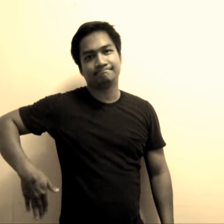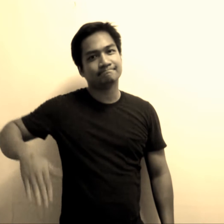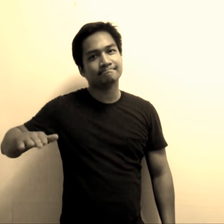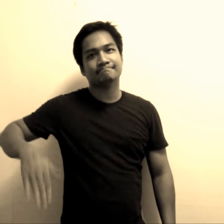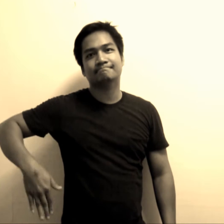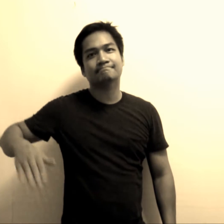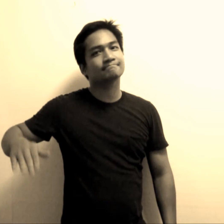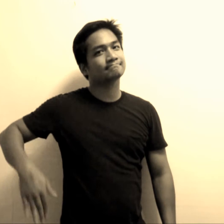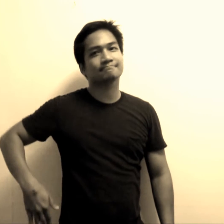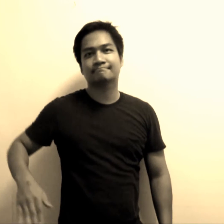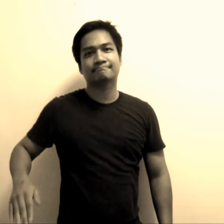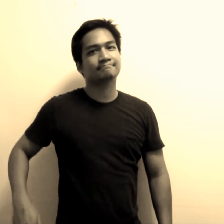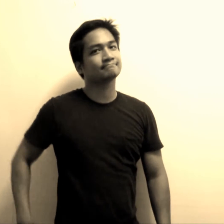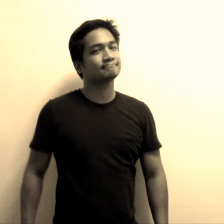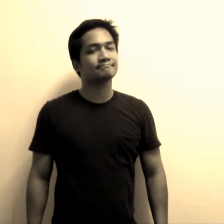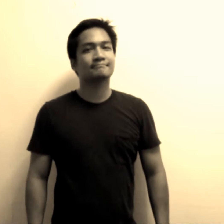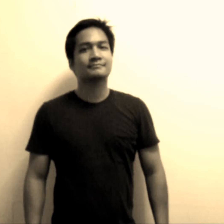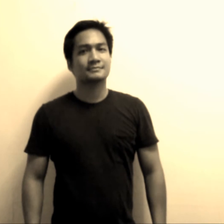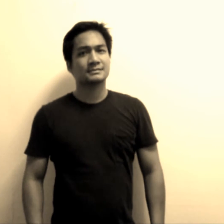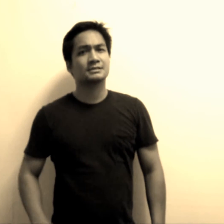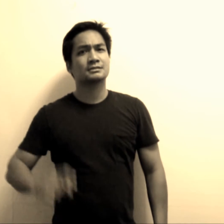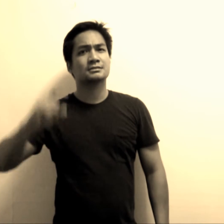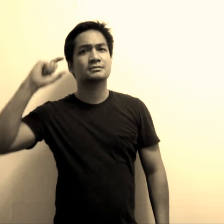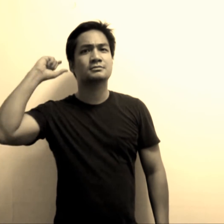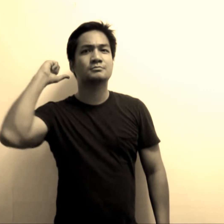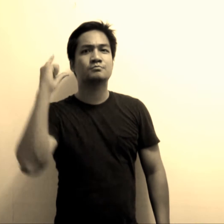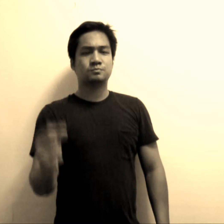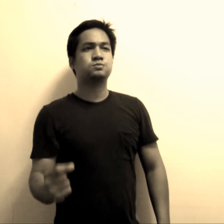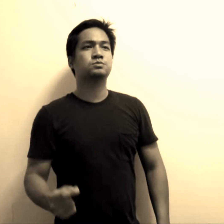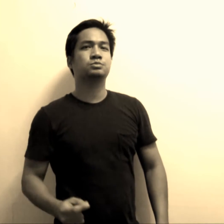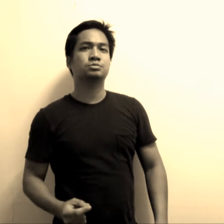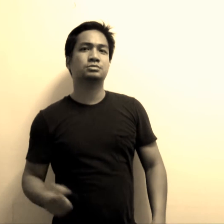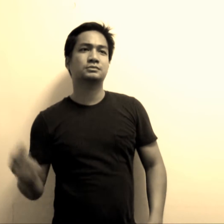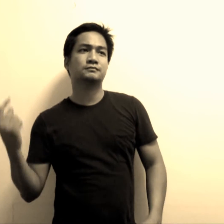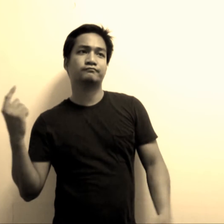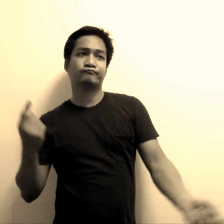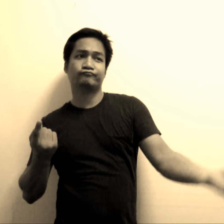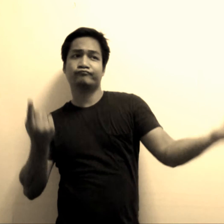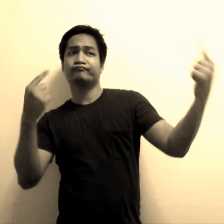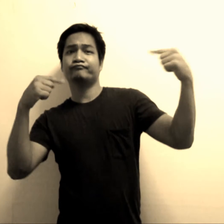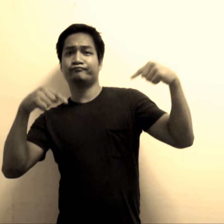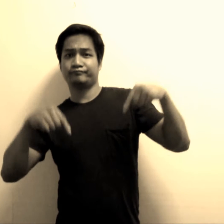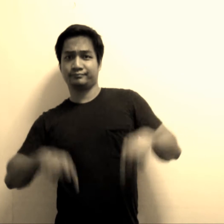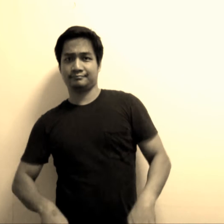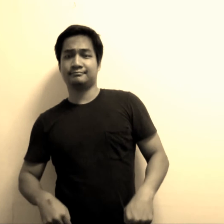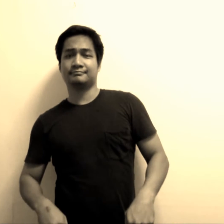na pagdugay-dugay Pagdali nag-anhikay